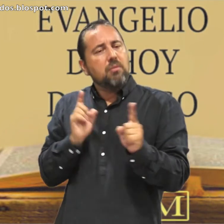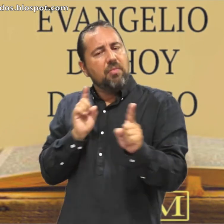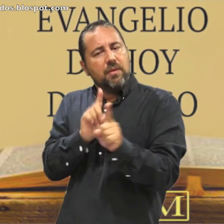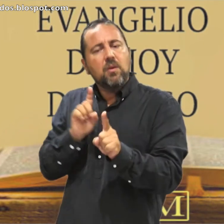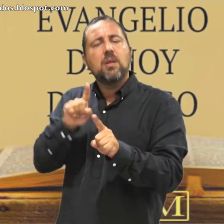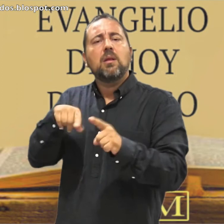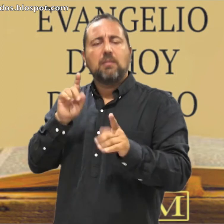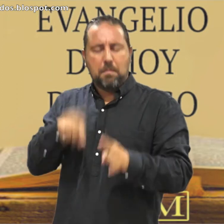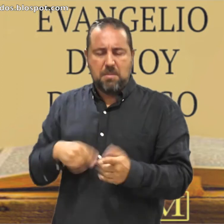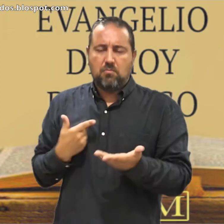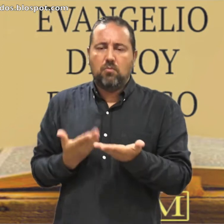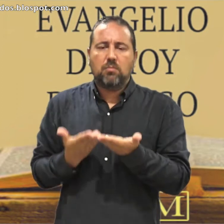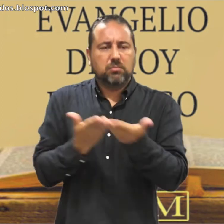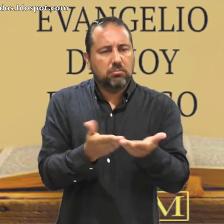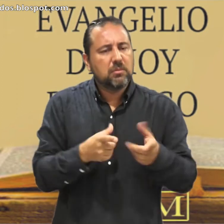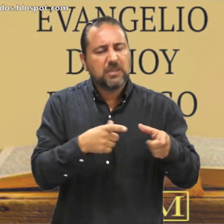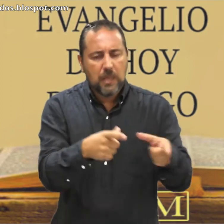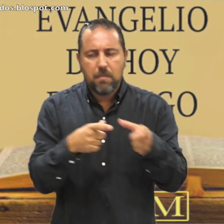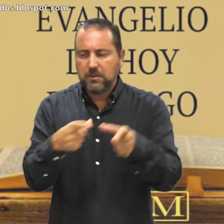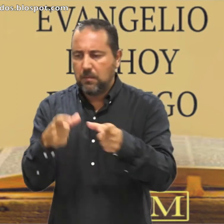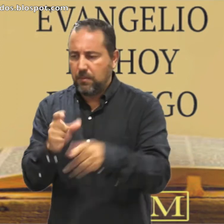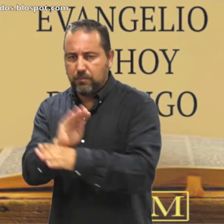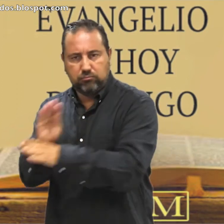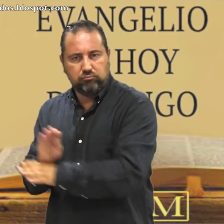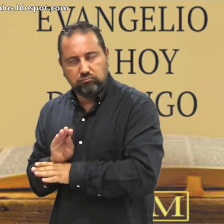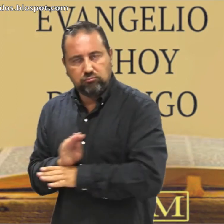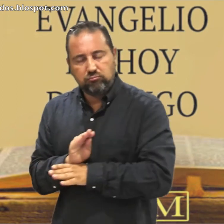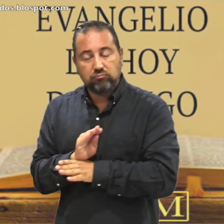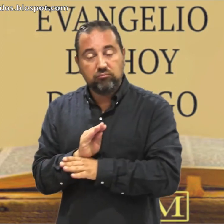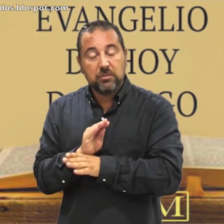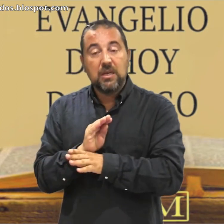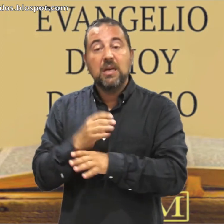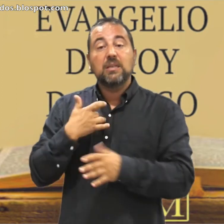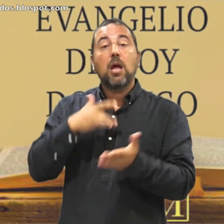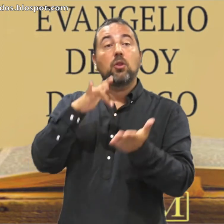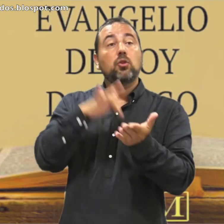se ceñirá Los hará Sentar A la mesa Y acercándose Les irá sirviendo